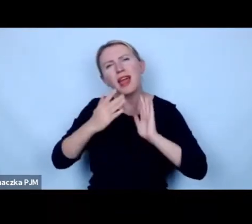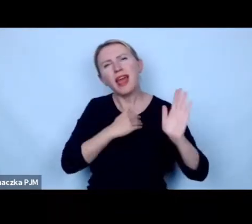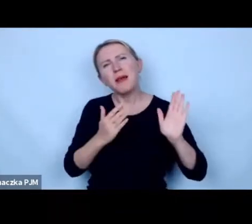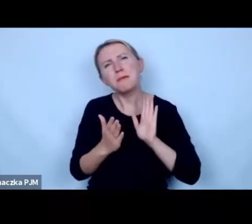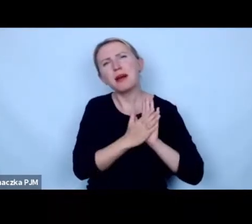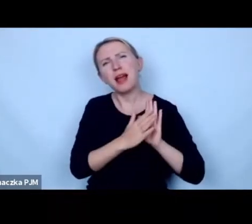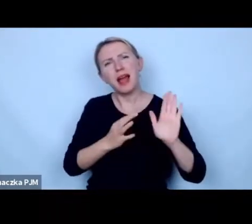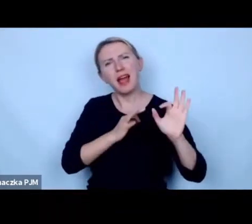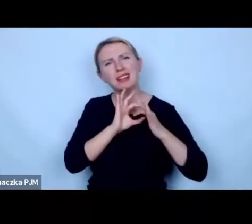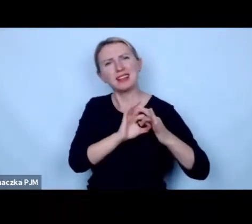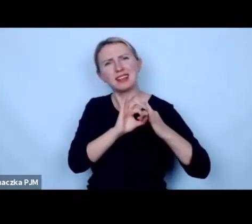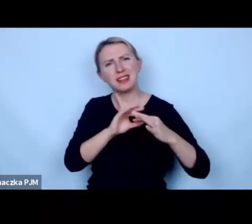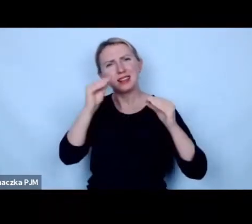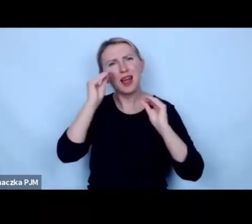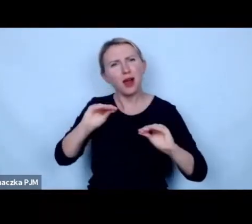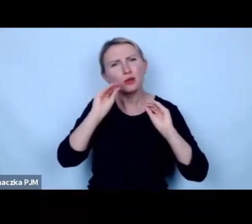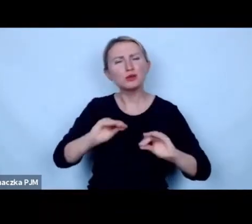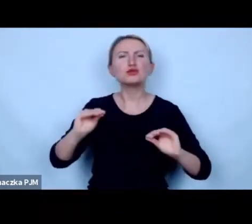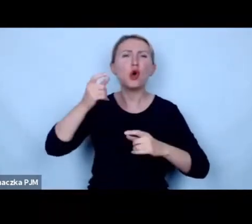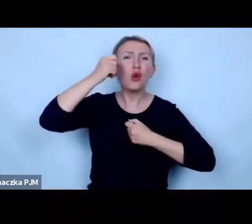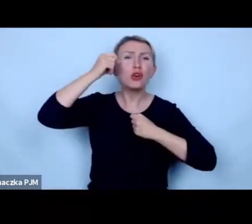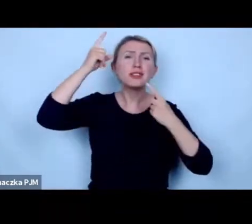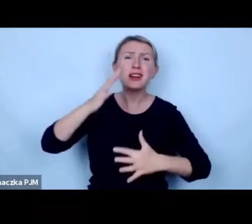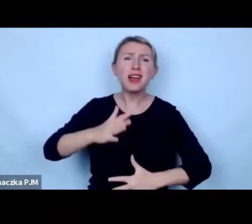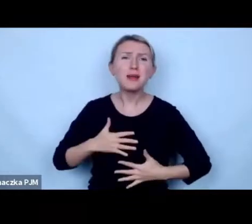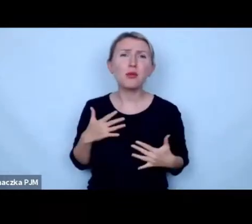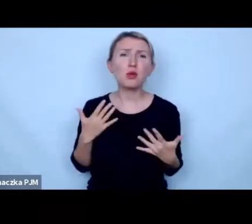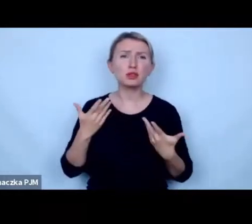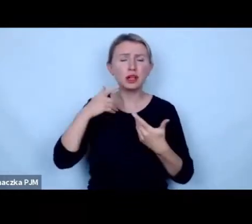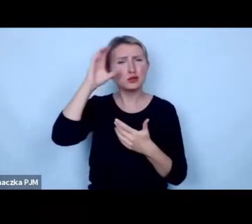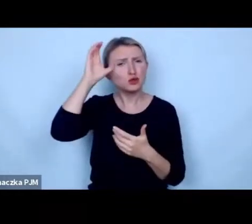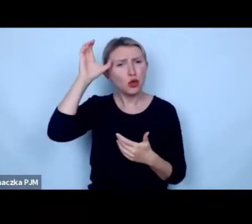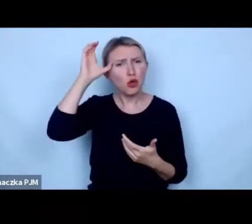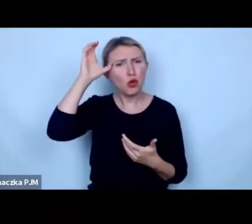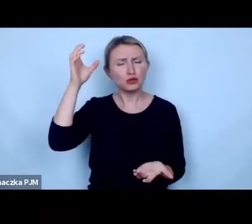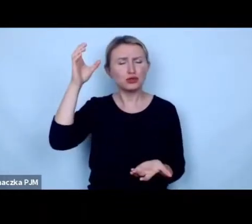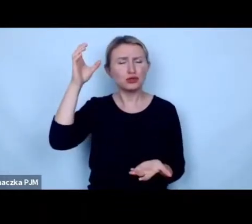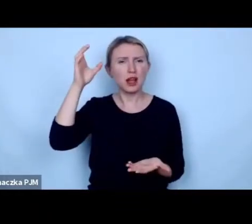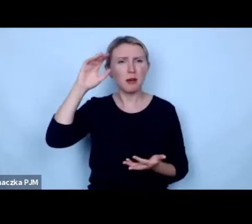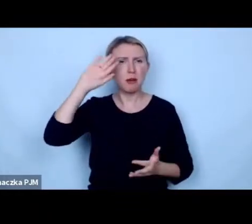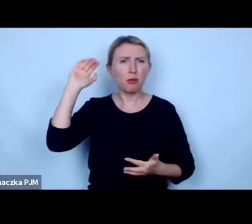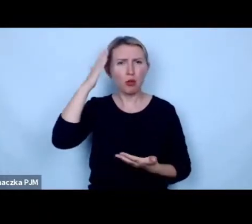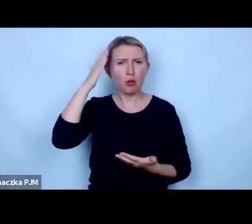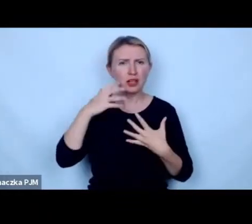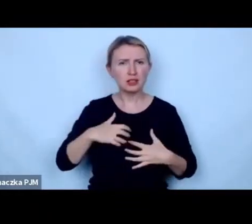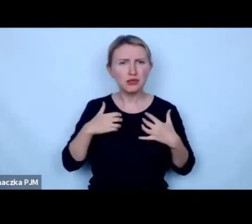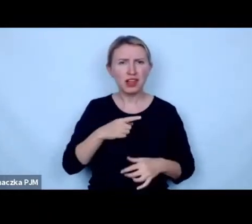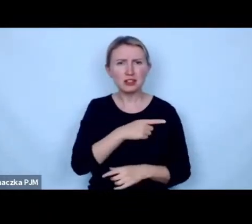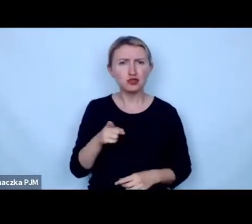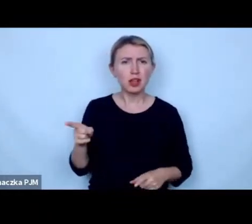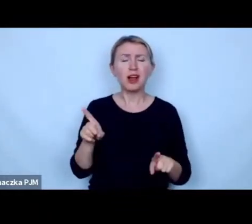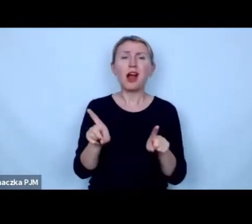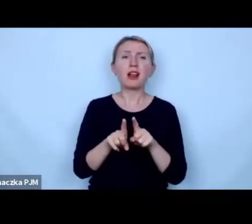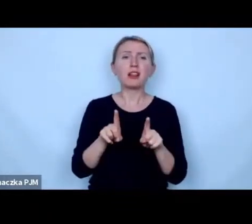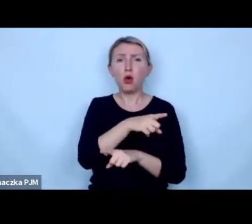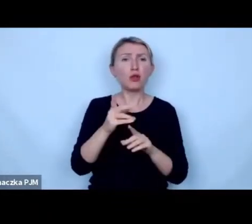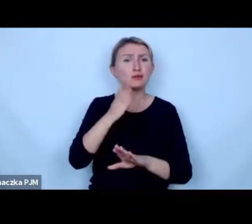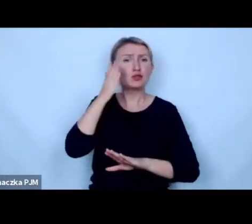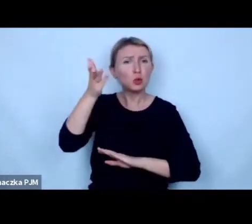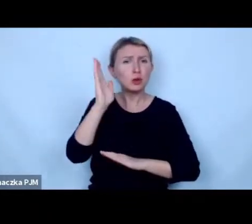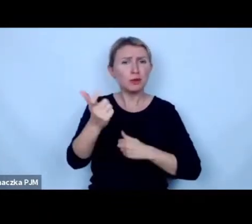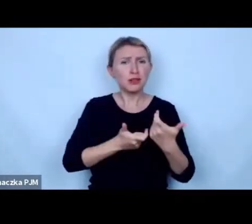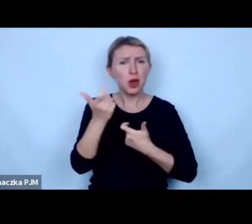nauczyć ich empatii i informować o inteligencji emocjonalności i zdolnościach poznawczych zwierząt którymi będą się w przyszłości